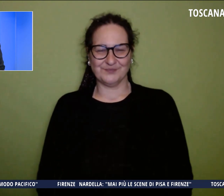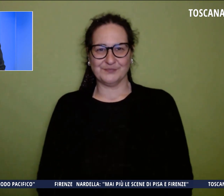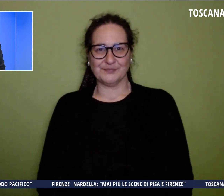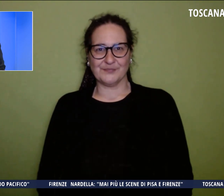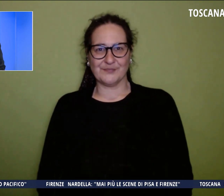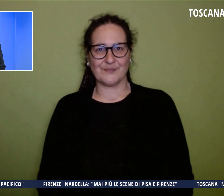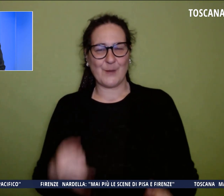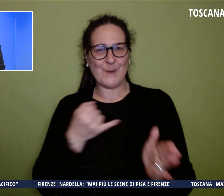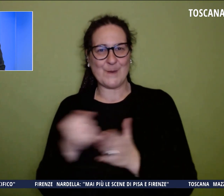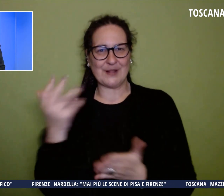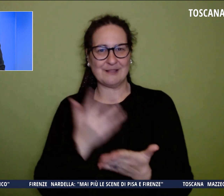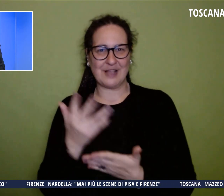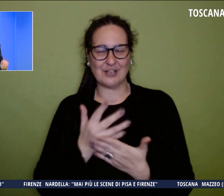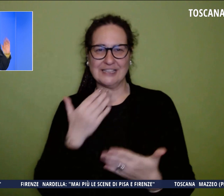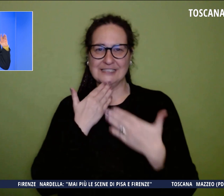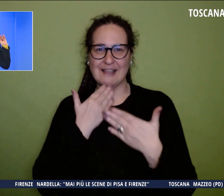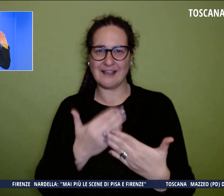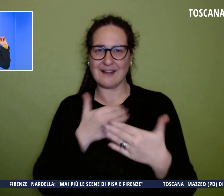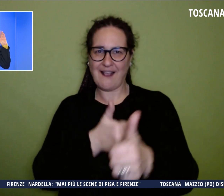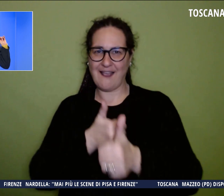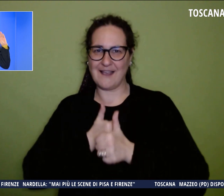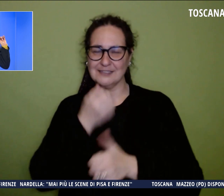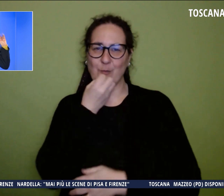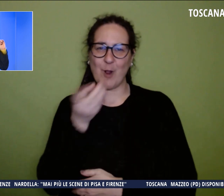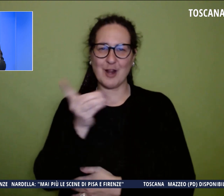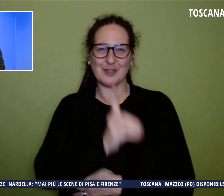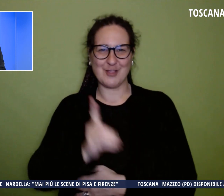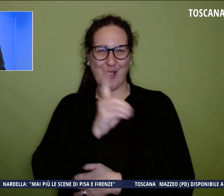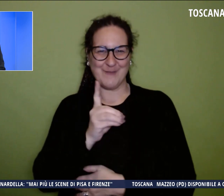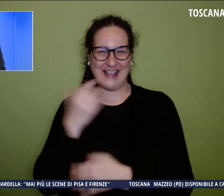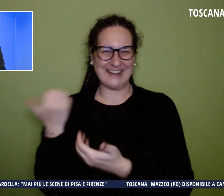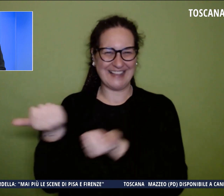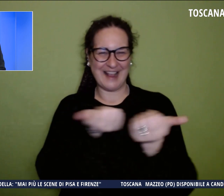Telegiornale termina qui, grazie per averci seguito, buona domenica a tutti e arrivederci.